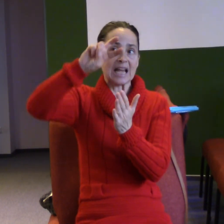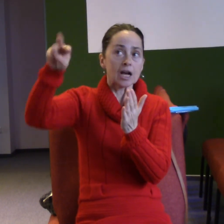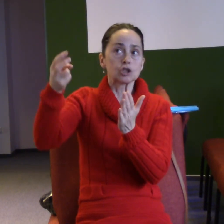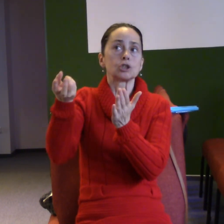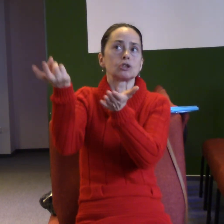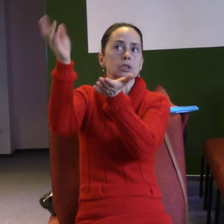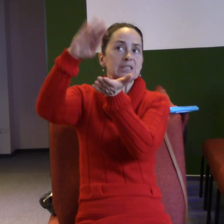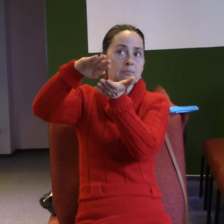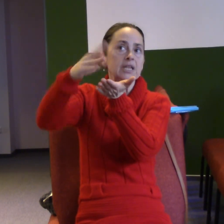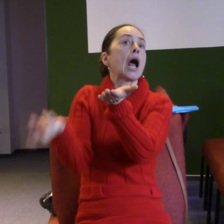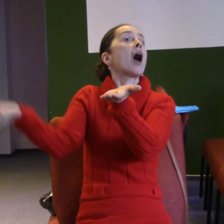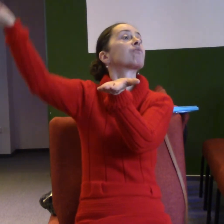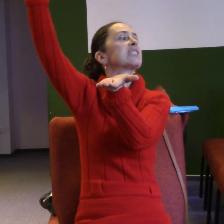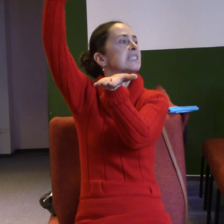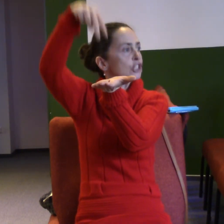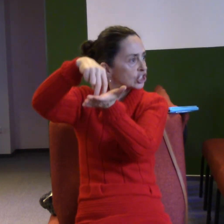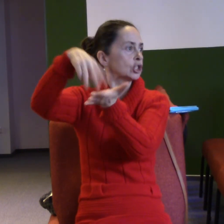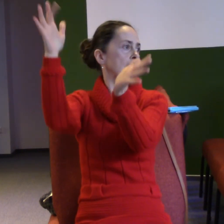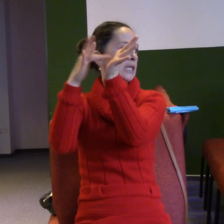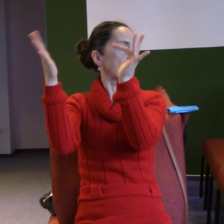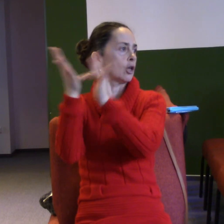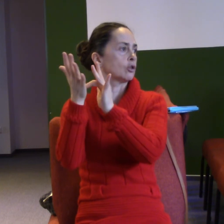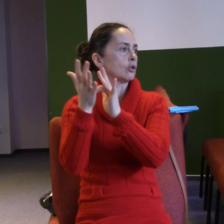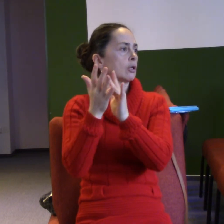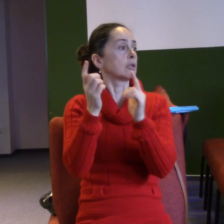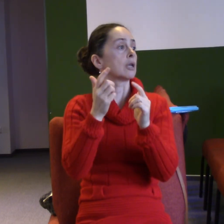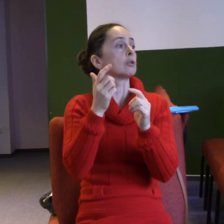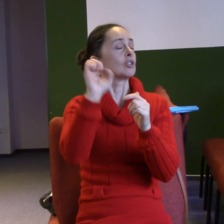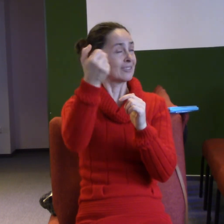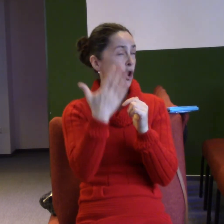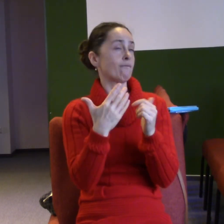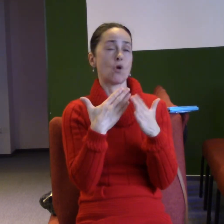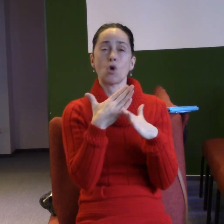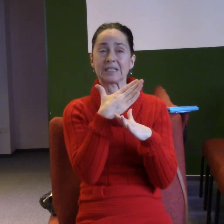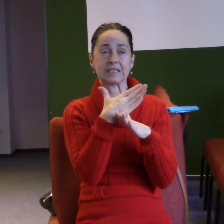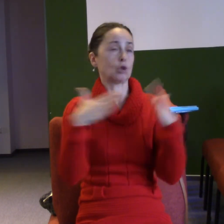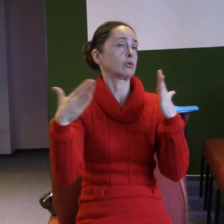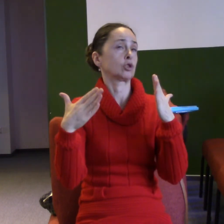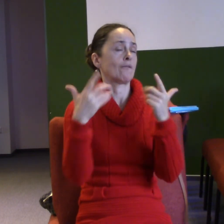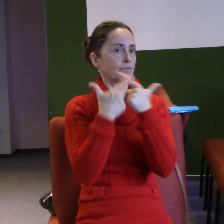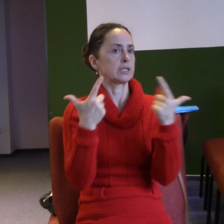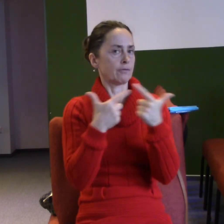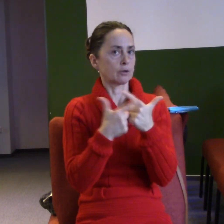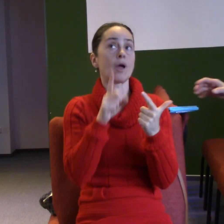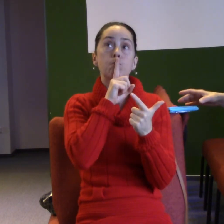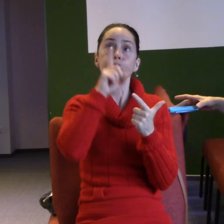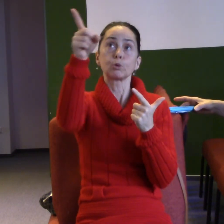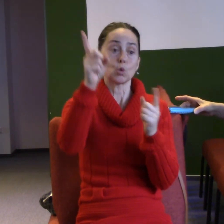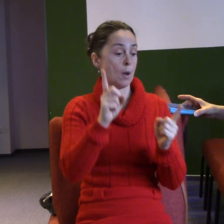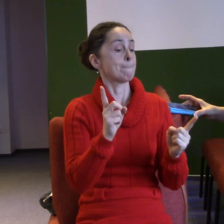toho vstoupím. Tady Boží slovo říká velmi jasně. Co se stalo? Bůh se postaral, abychom se mu